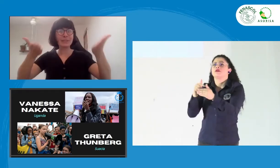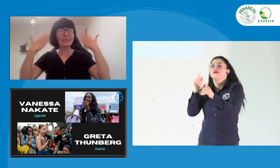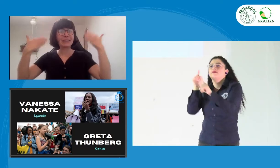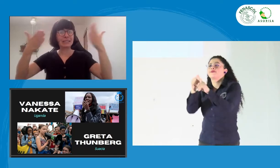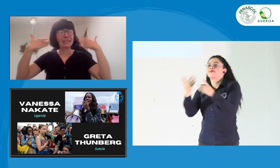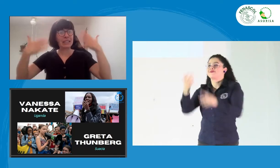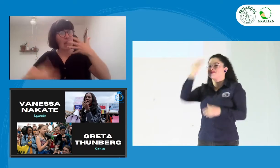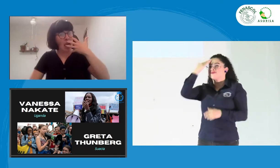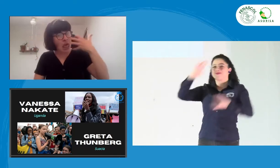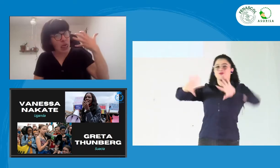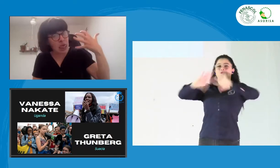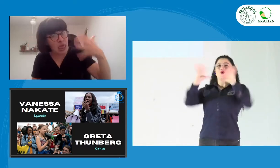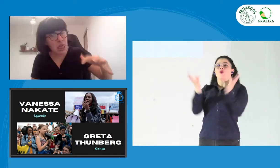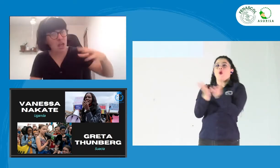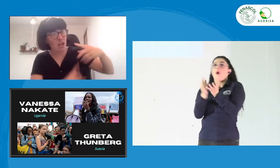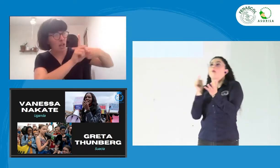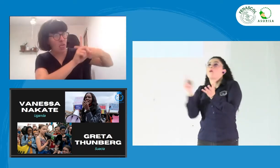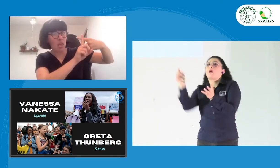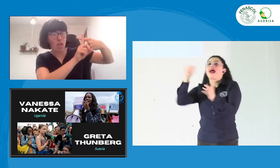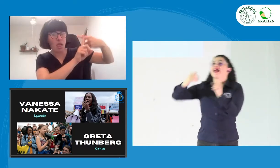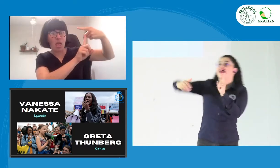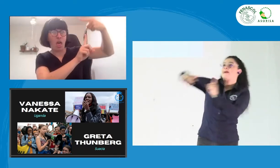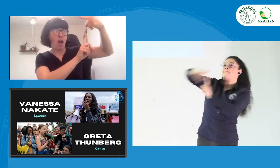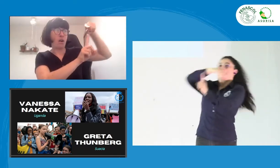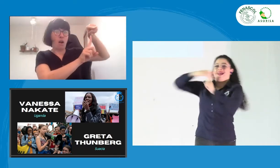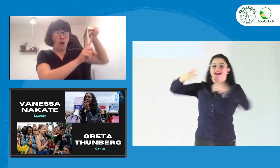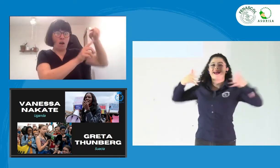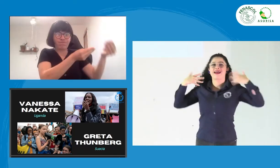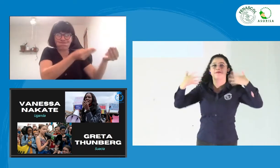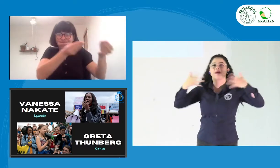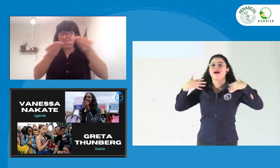hacen por todo el mundo. Y están hablando acerca de cambio climático.